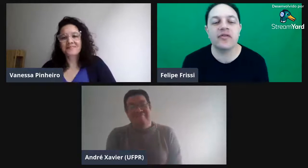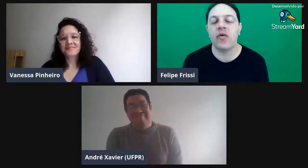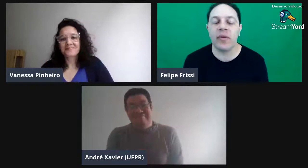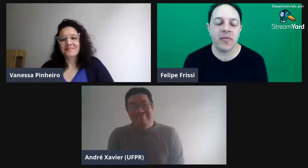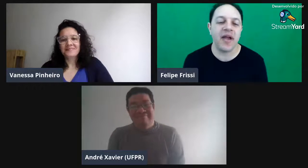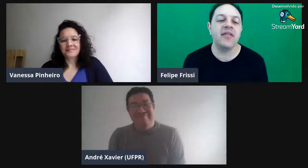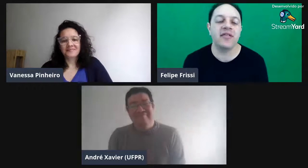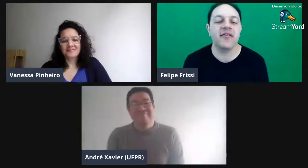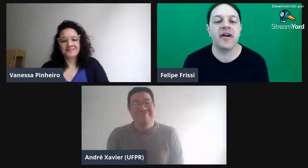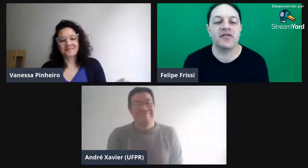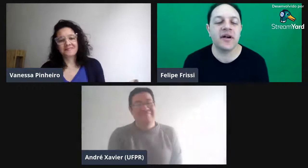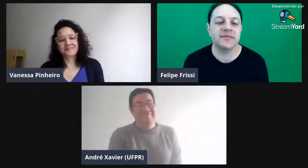complementos que vai ajudar.